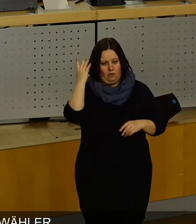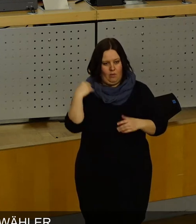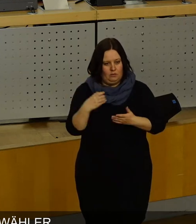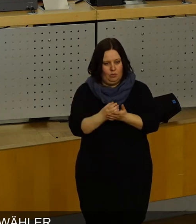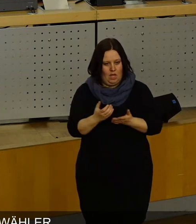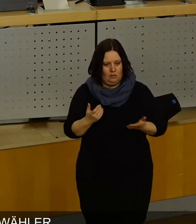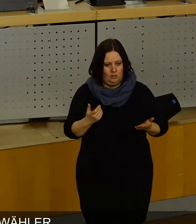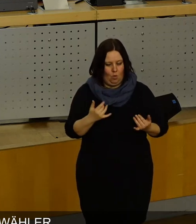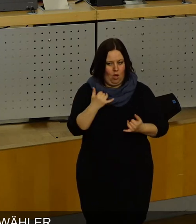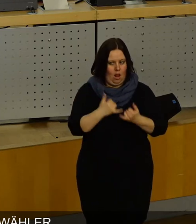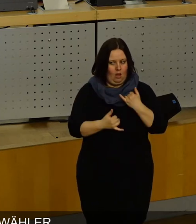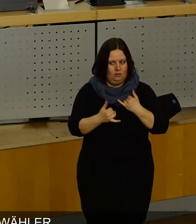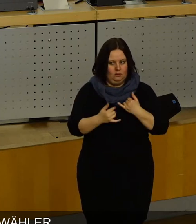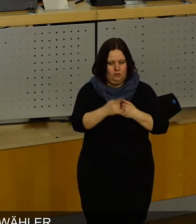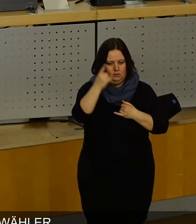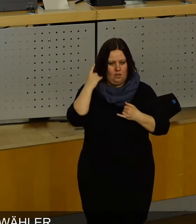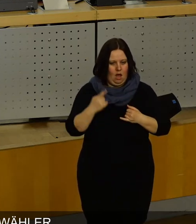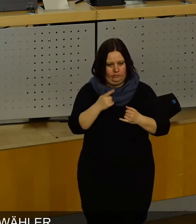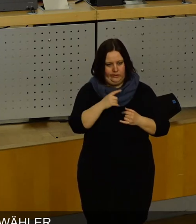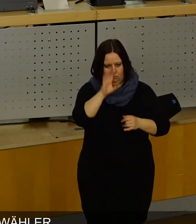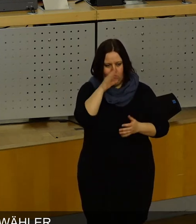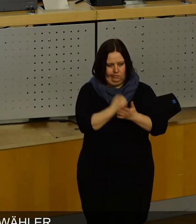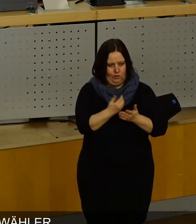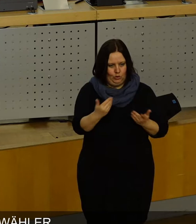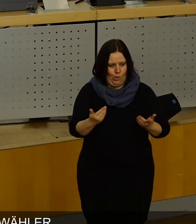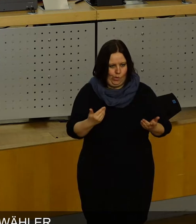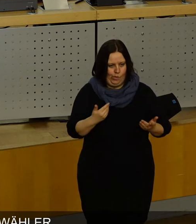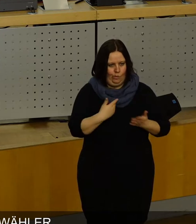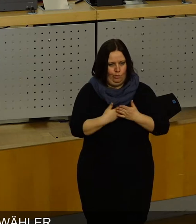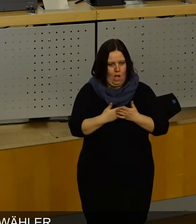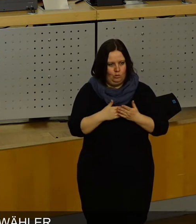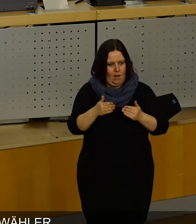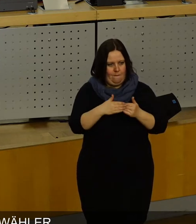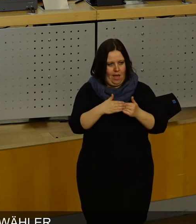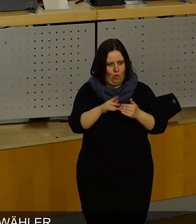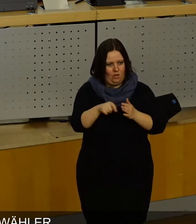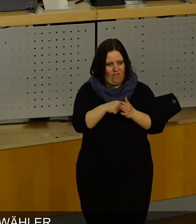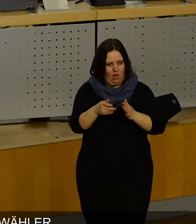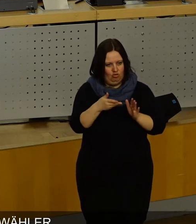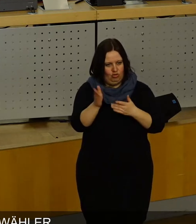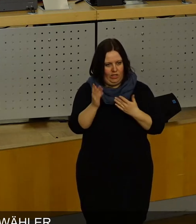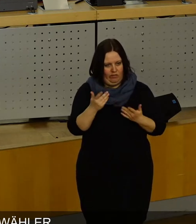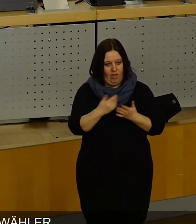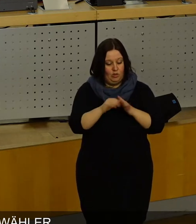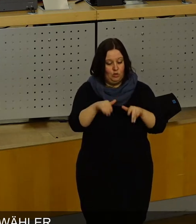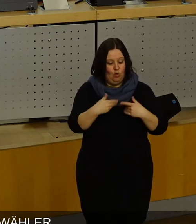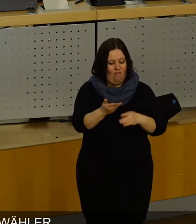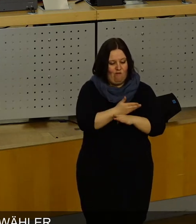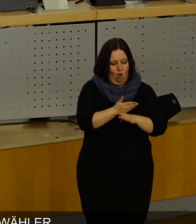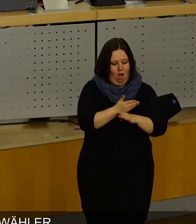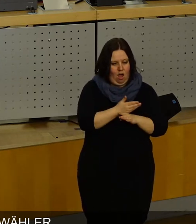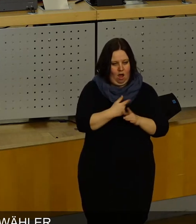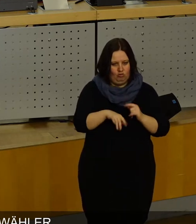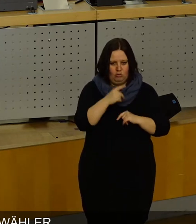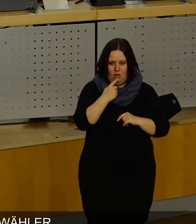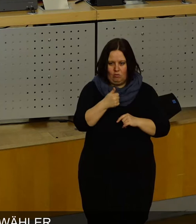hat im letzten Jahr die bittere Erfahrung gemacht, dass eine Beigeordnetenwahl scheitert, wenn sie so zugeschnitten ist, dass